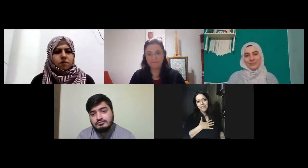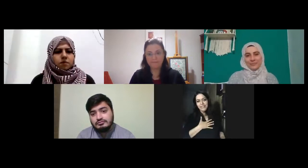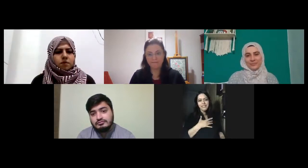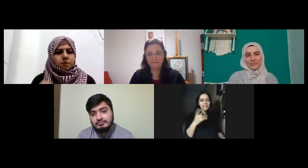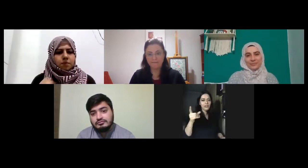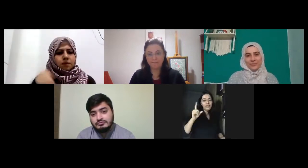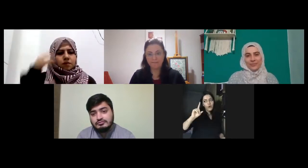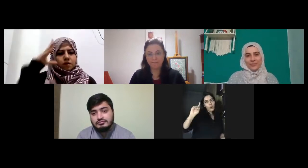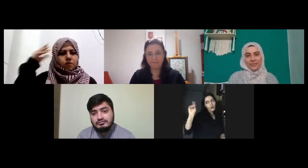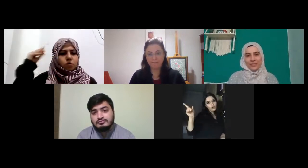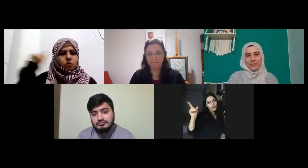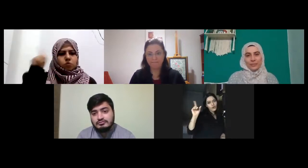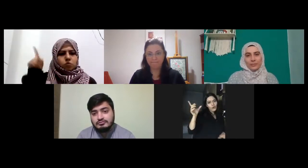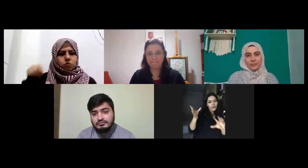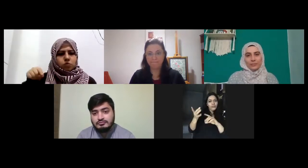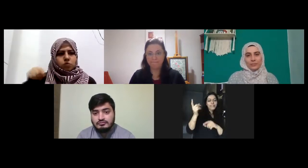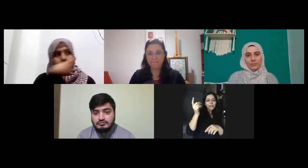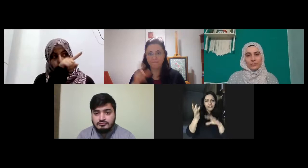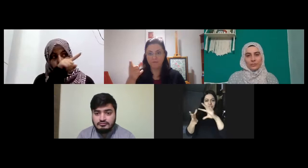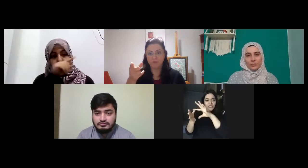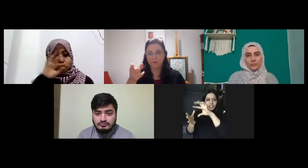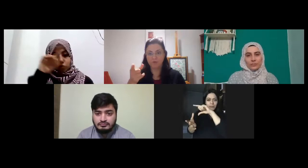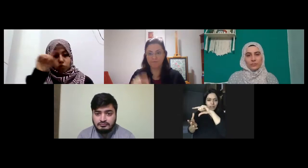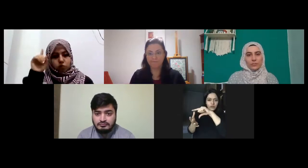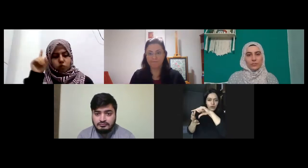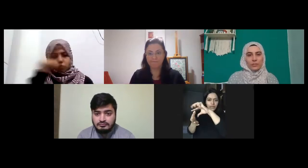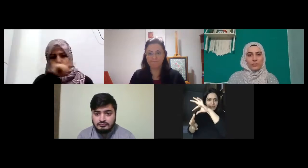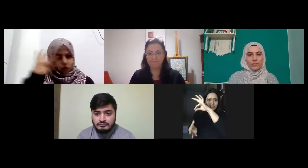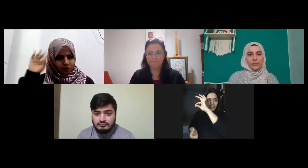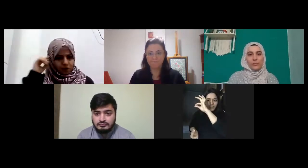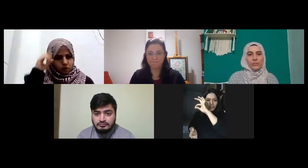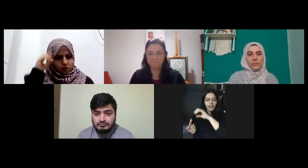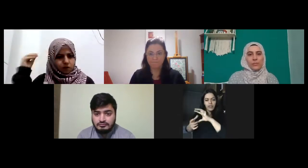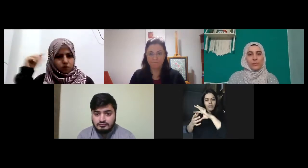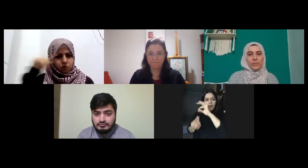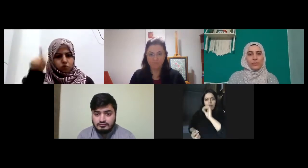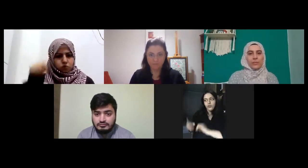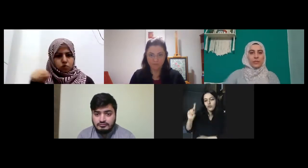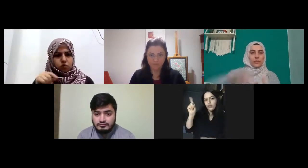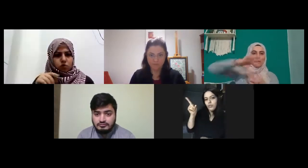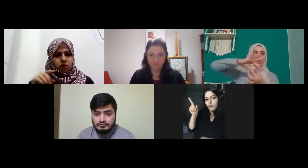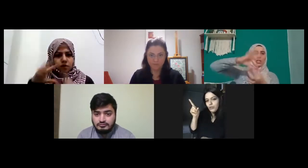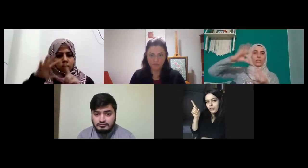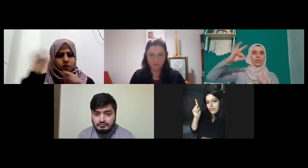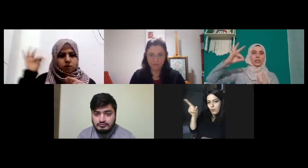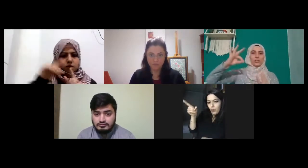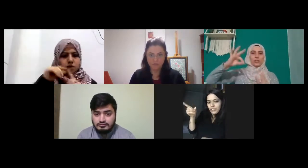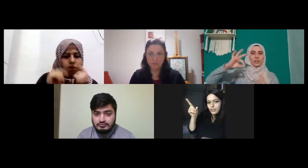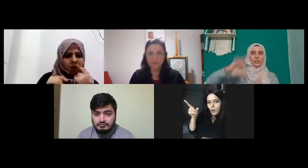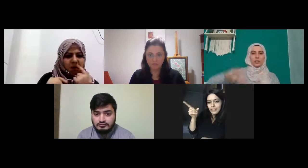ya da onu o bu da tek başına kişi demek şöyle kişi anlıyor mu şurayı gösteriyorsam o kişi oradaki